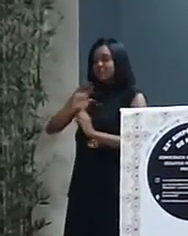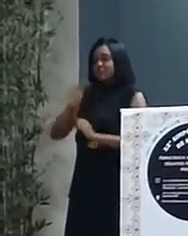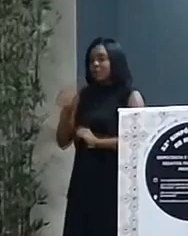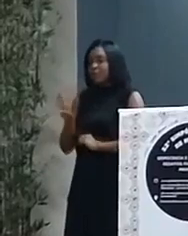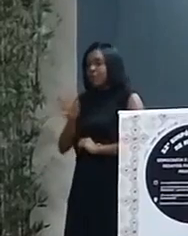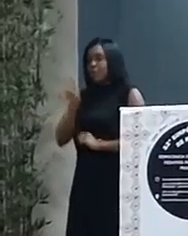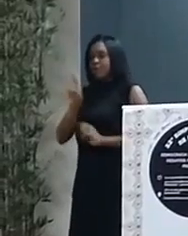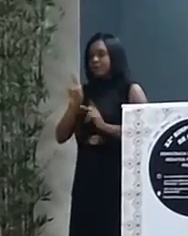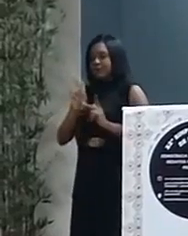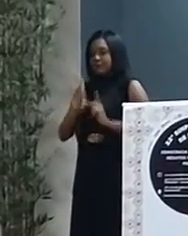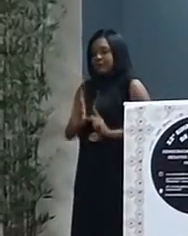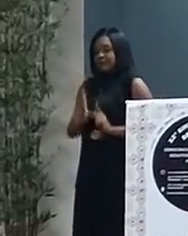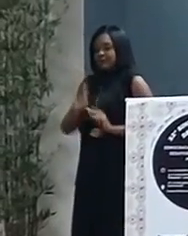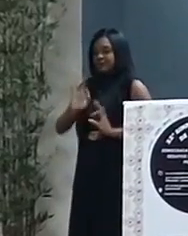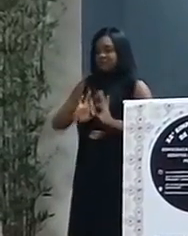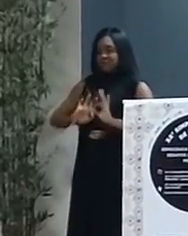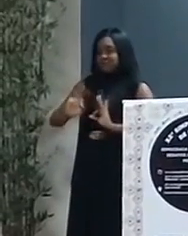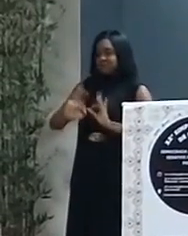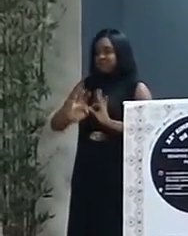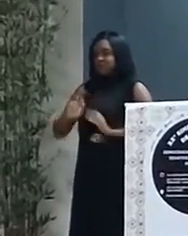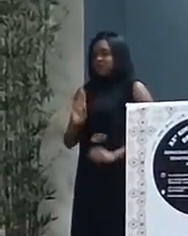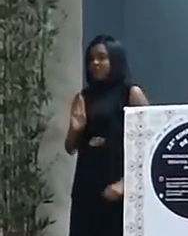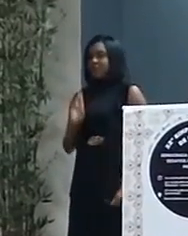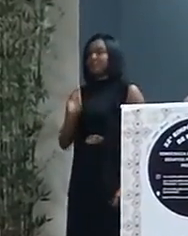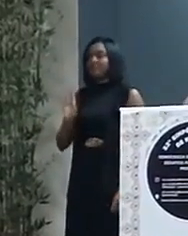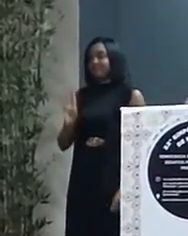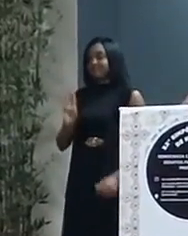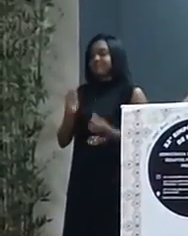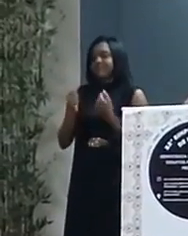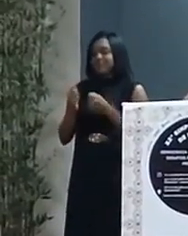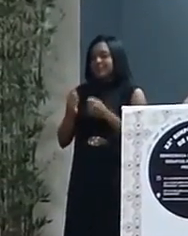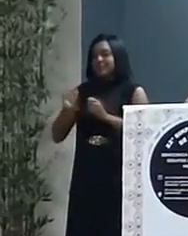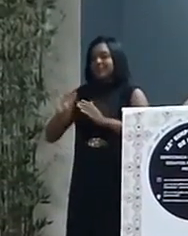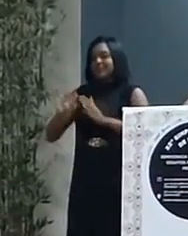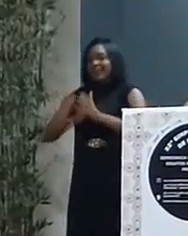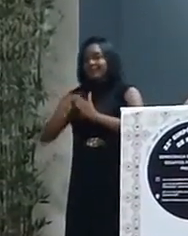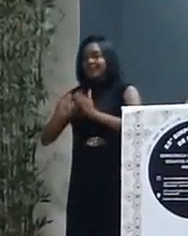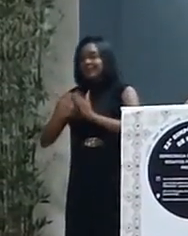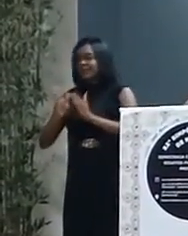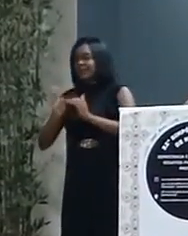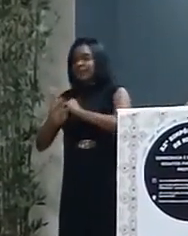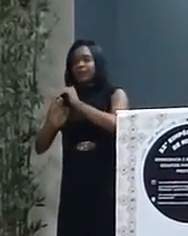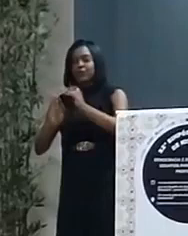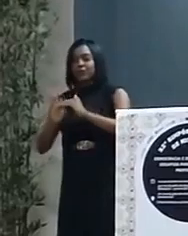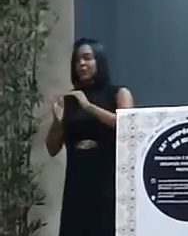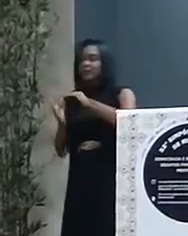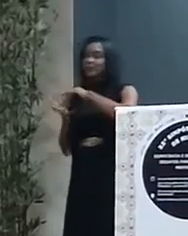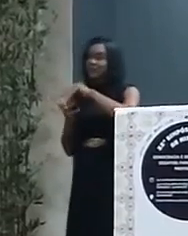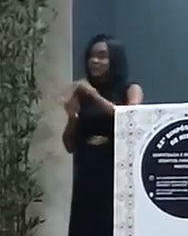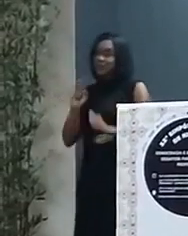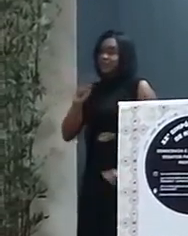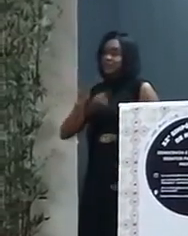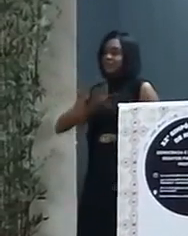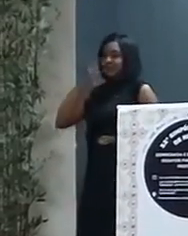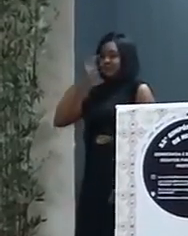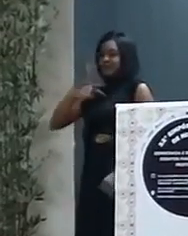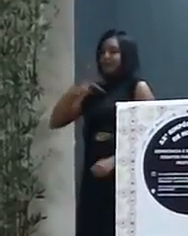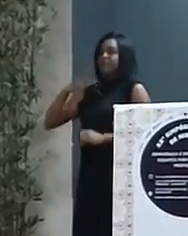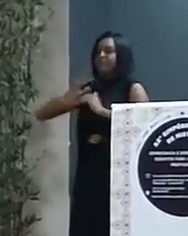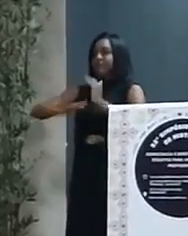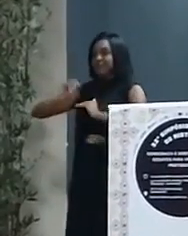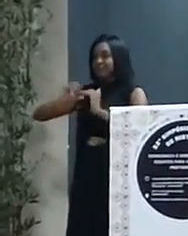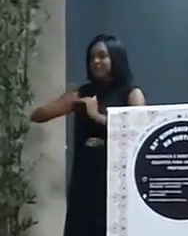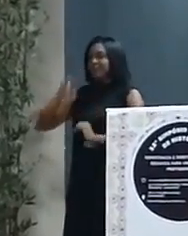usos performativos e representação devem ser acessíveis a toda a cidadania. Nós, profissionais da